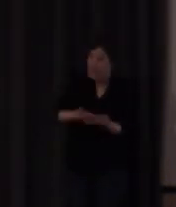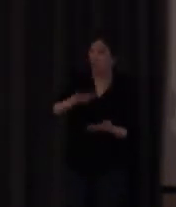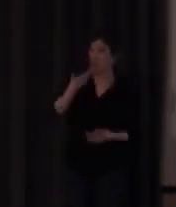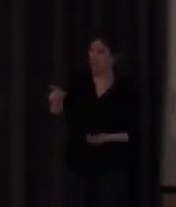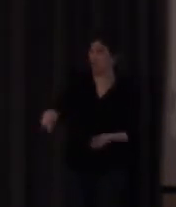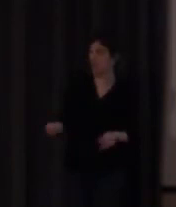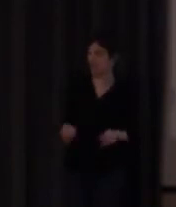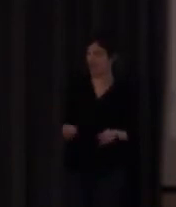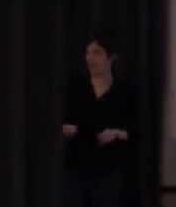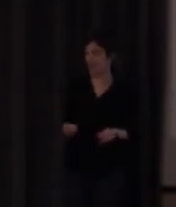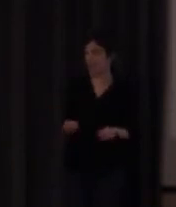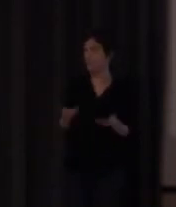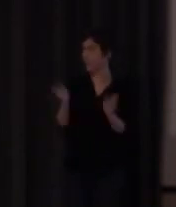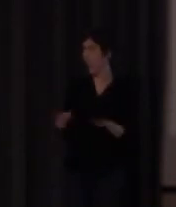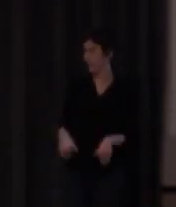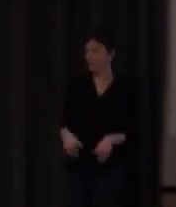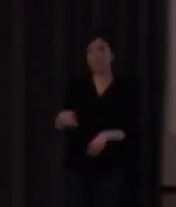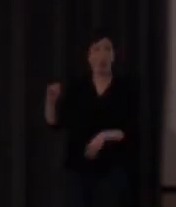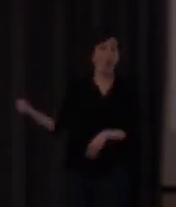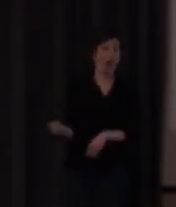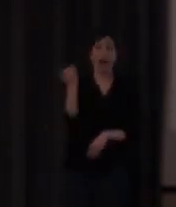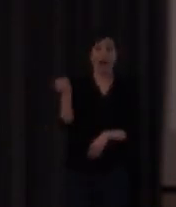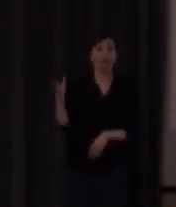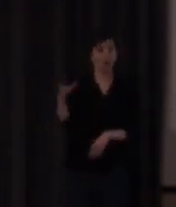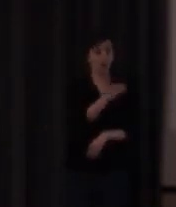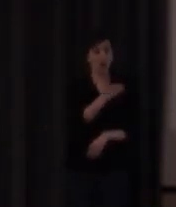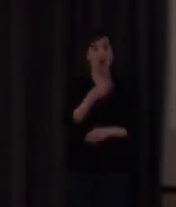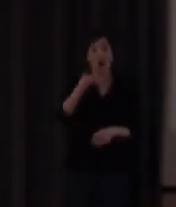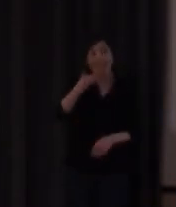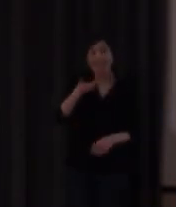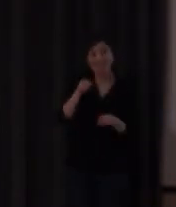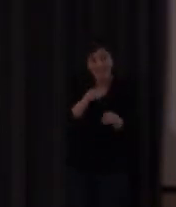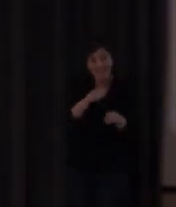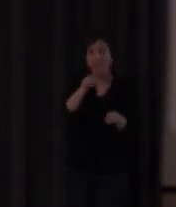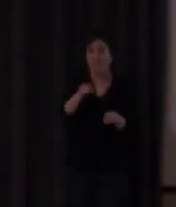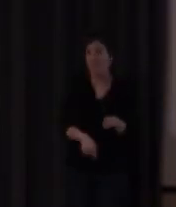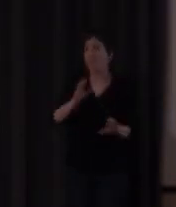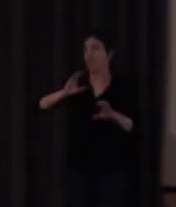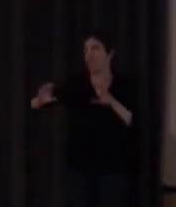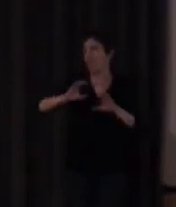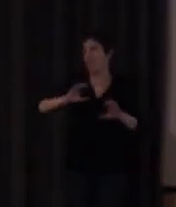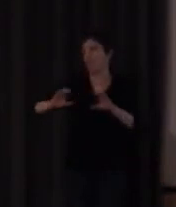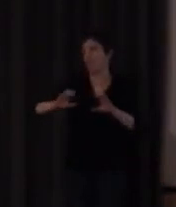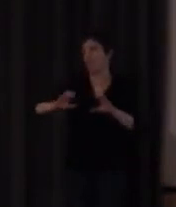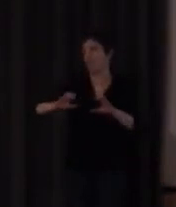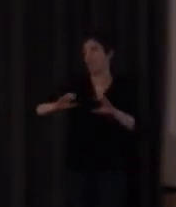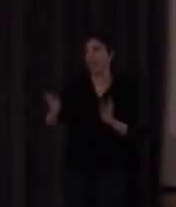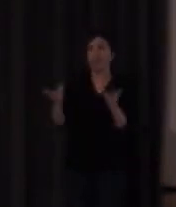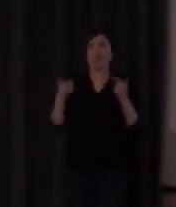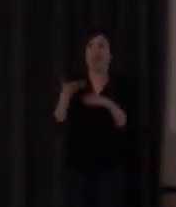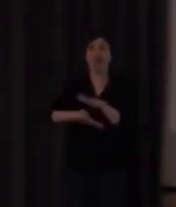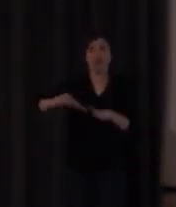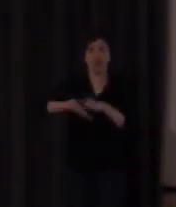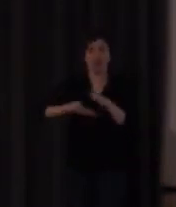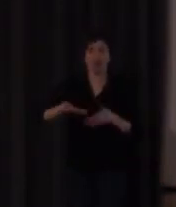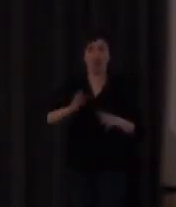oyentes ya lo más de lo más sería que todos estos alumnos oyentes pudiesen comunicarse con facilidad a través de la lengua de